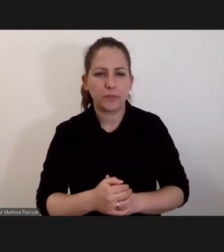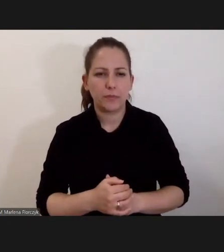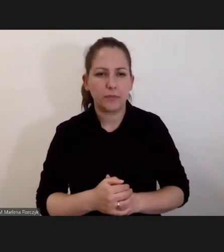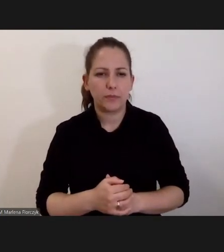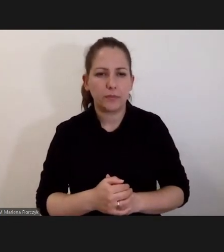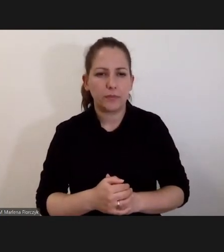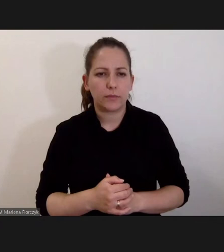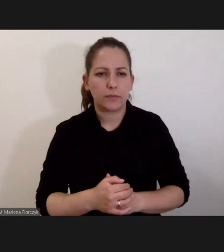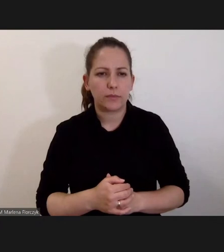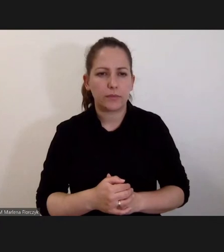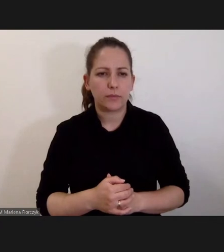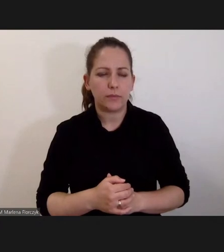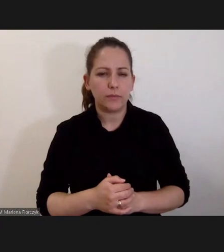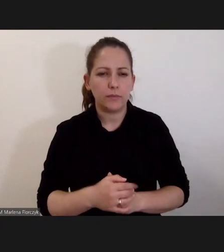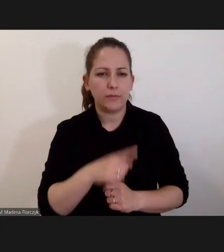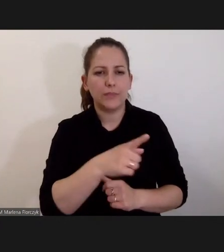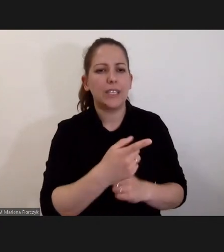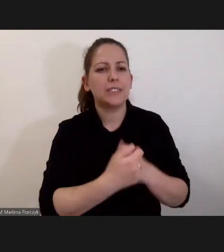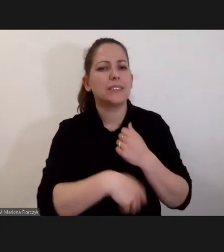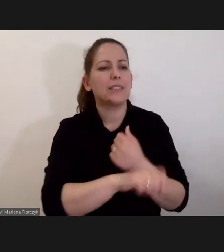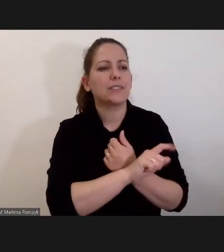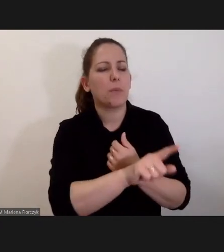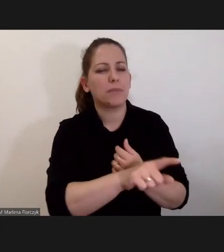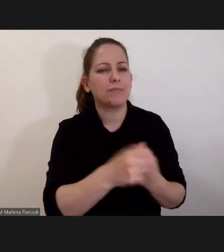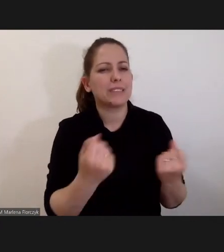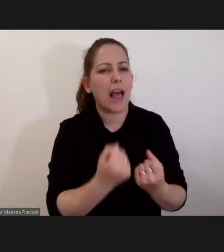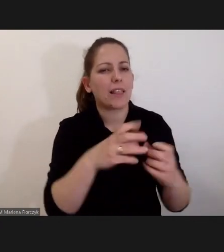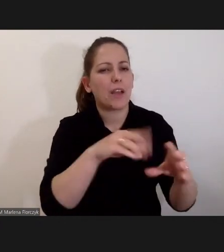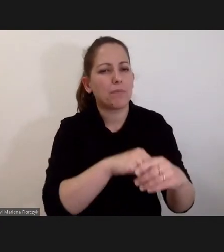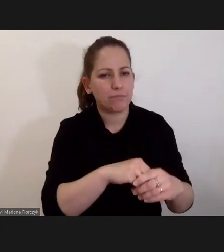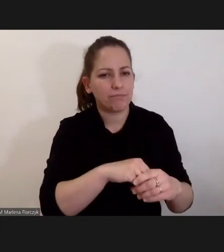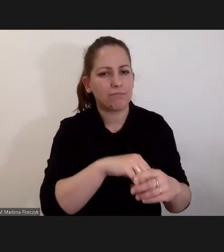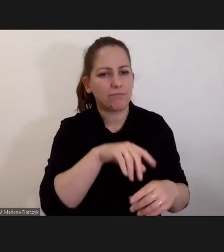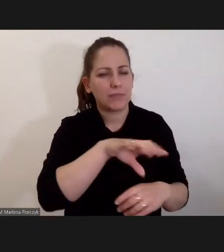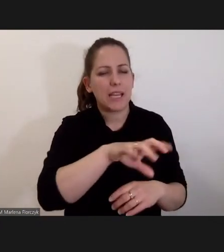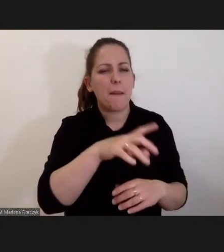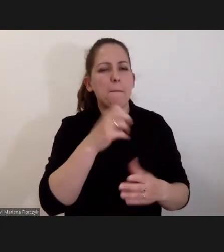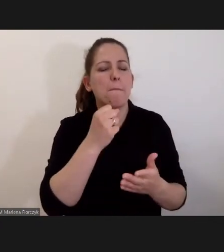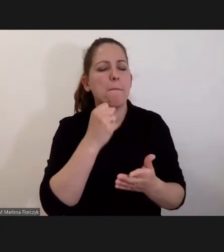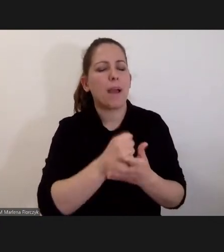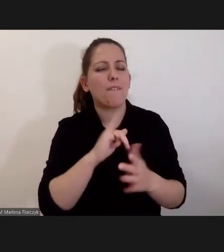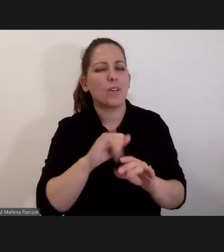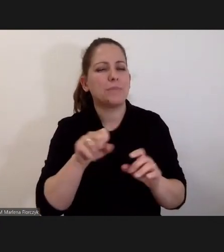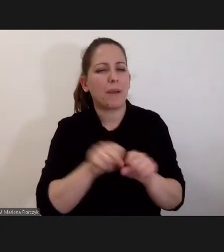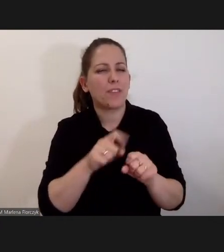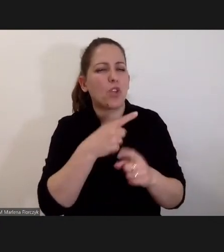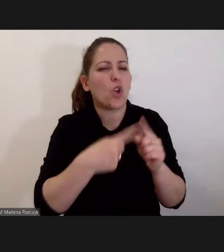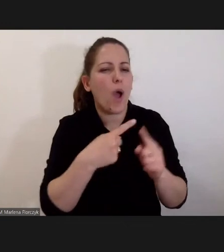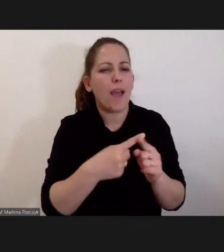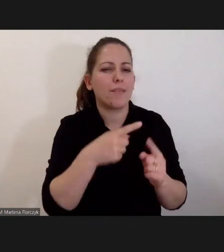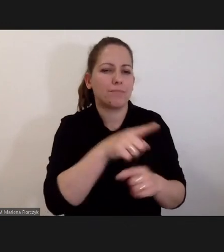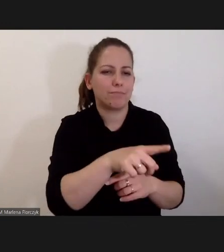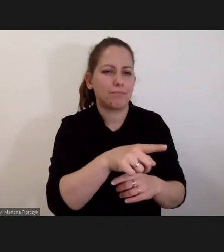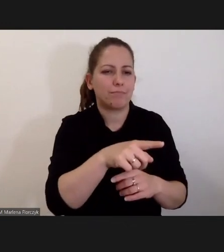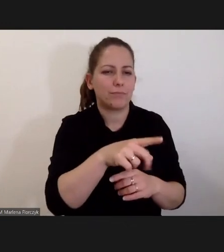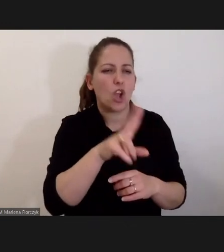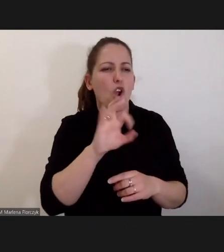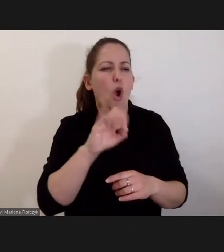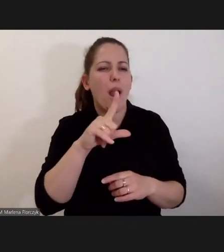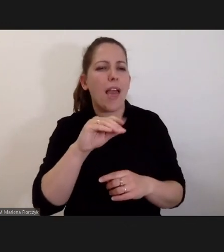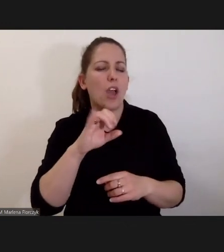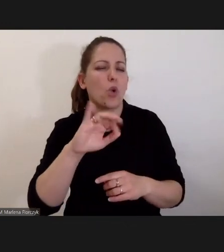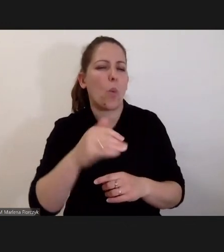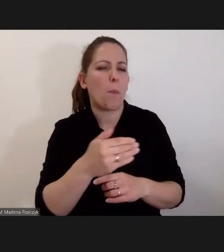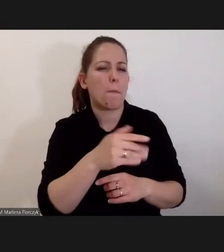które to sądzenie ma zastąpić zaangażowanie państwowego aparatu w miarę usprawiedliwości. Czyli jakby troszkę takie kolegia powiedziałbym nasze sprzed